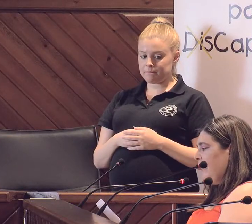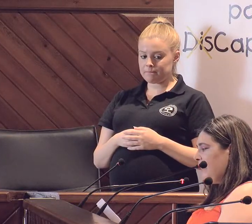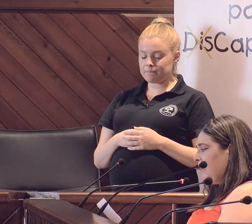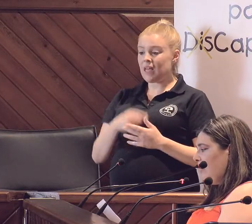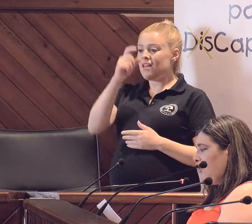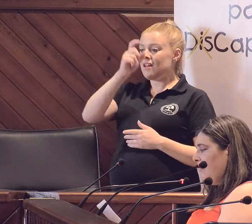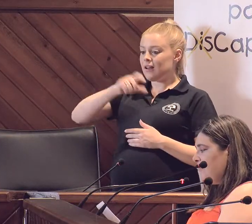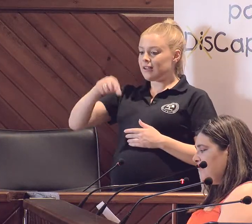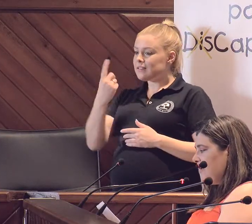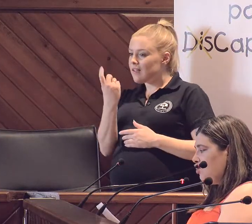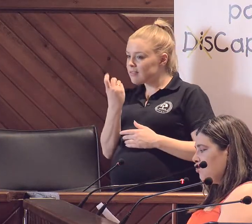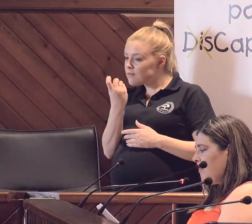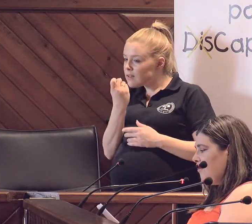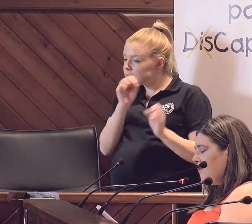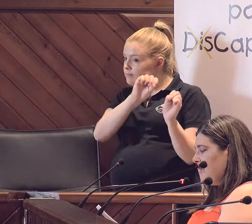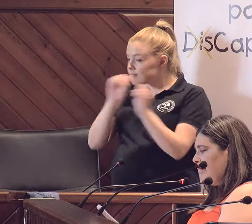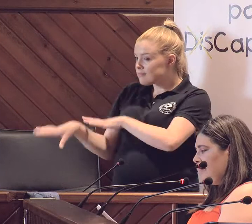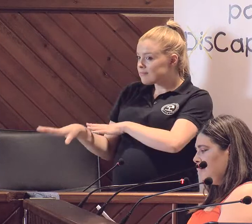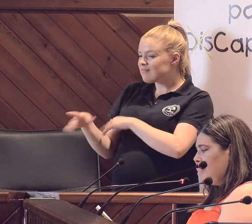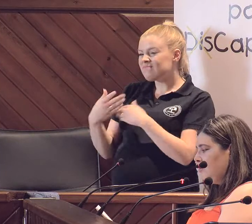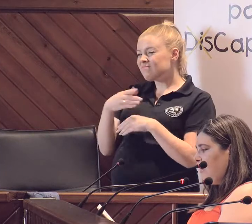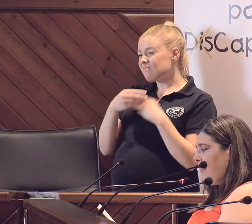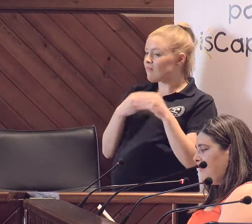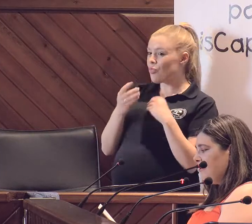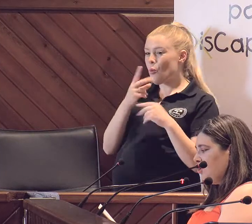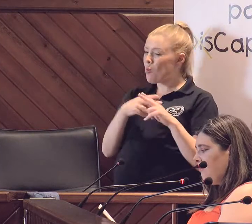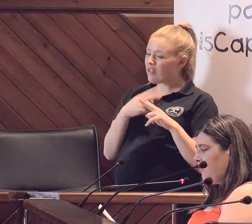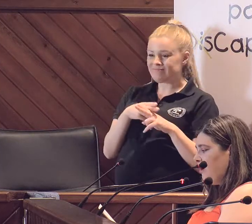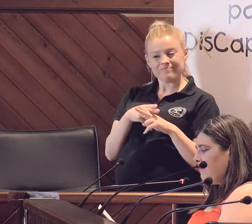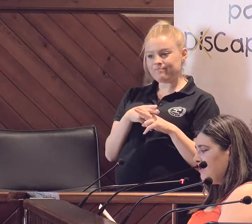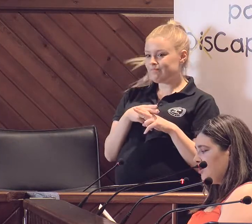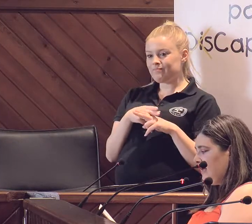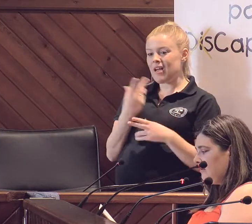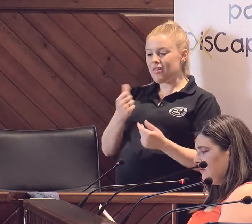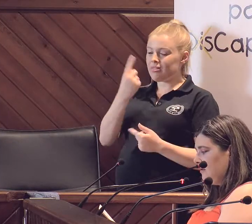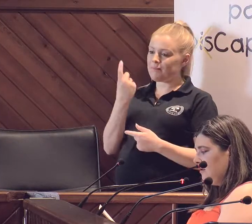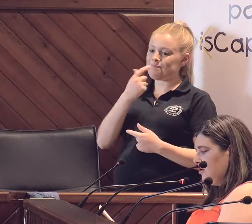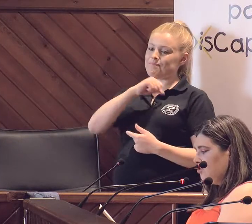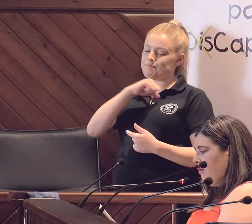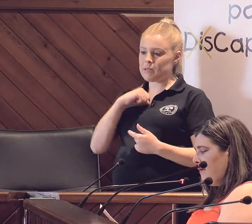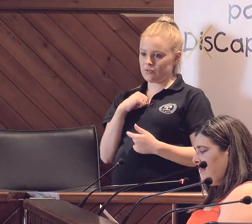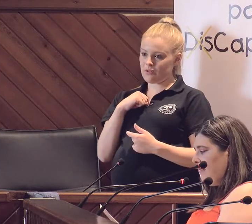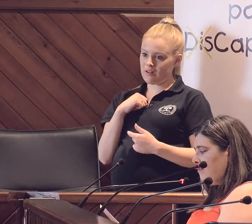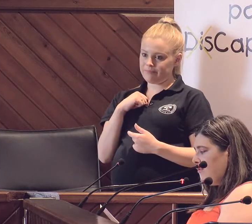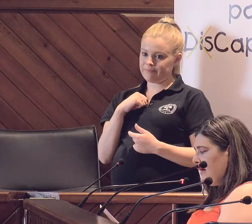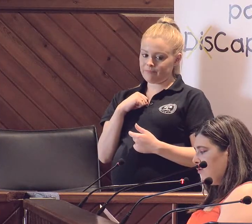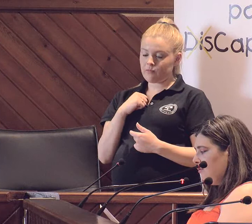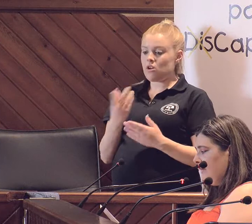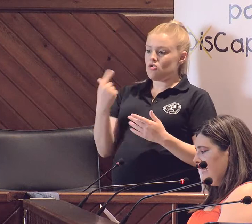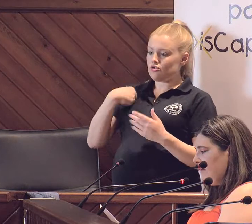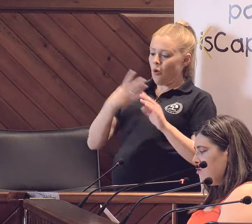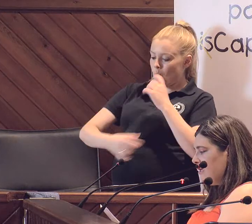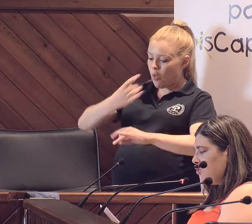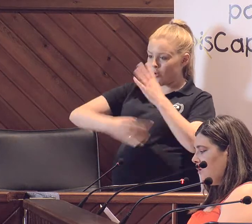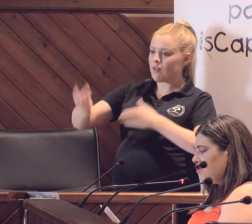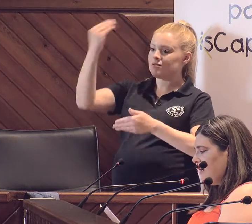Abandonar a la gente que nos necesita no es una acción política, es una decisión emocional y personal. Somos parte de Pozo Blanco